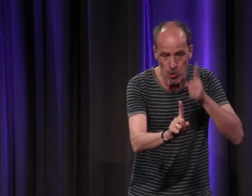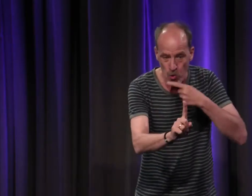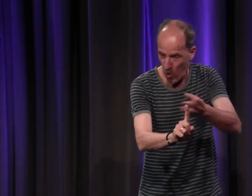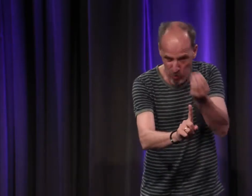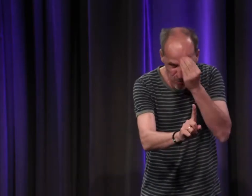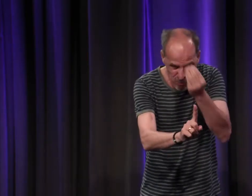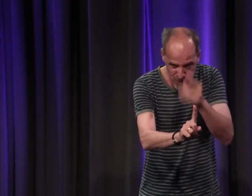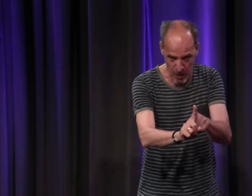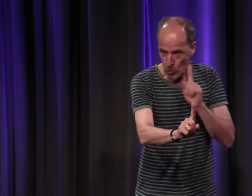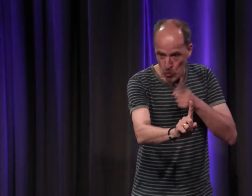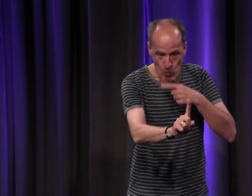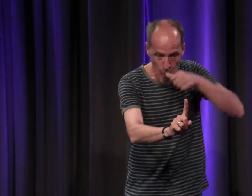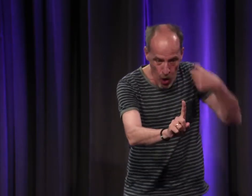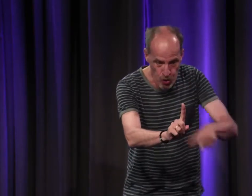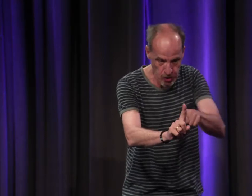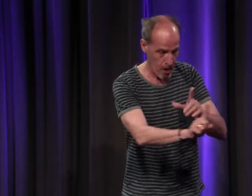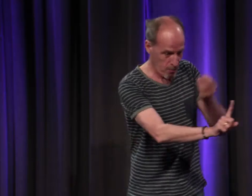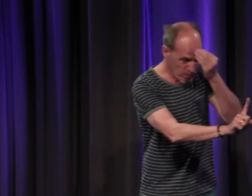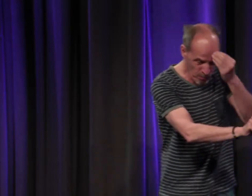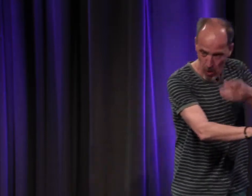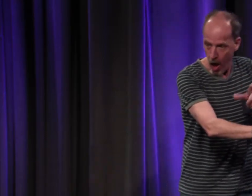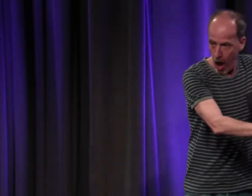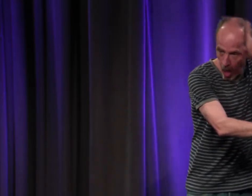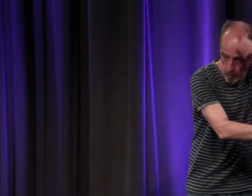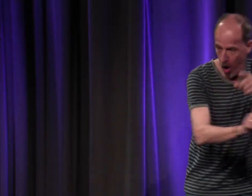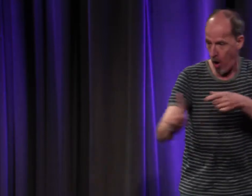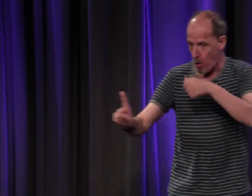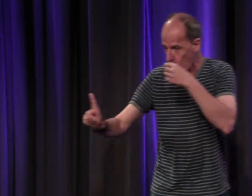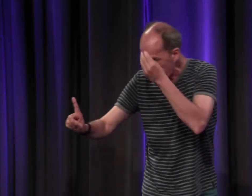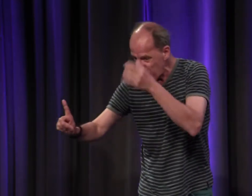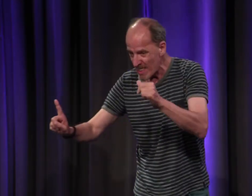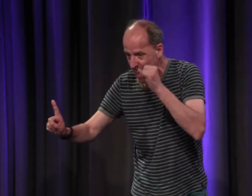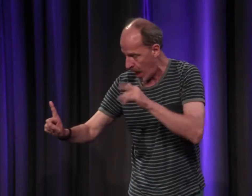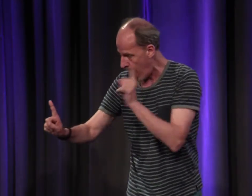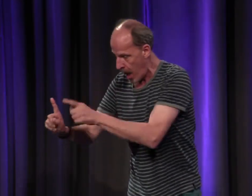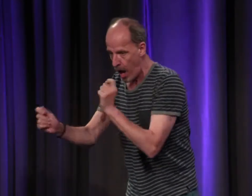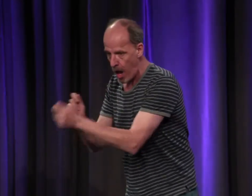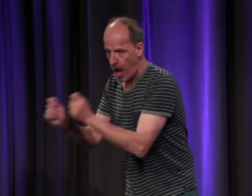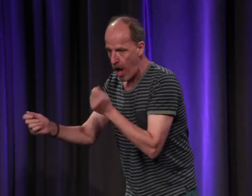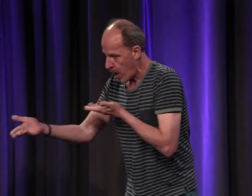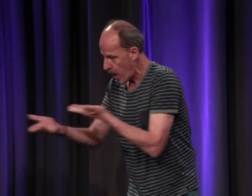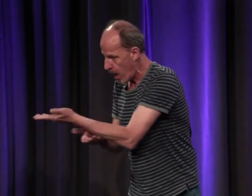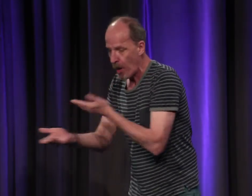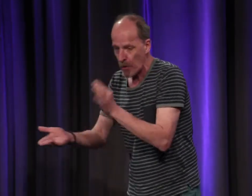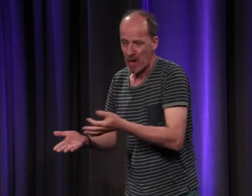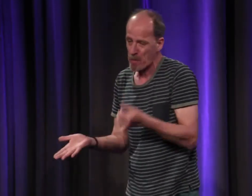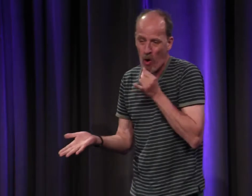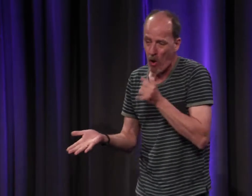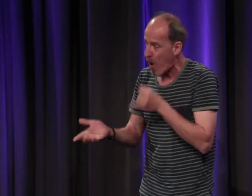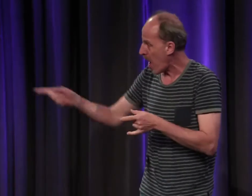de la part des gens et c'est vraiment c'est dommage parce qu'on a des sourds des échanges avec